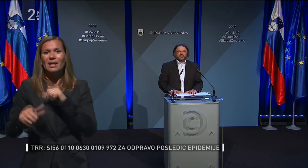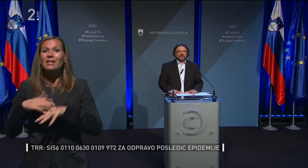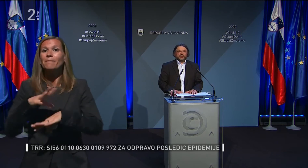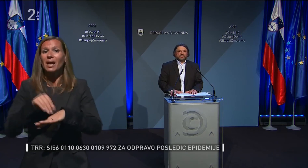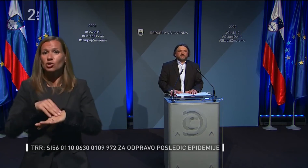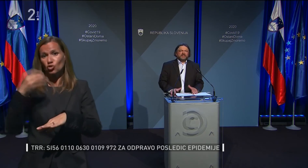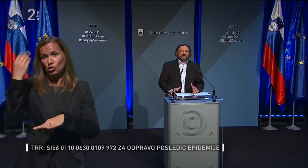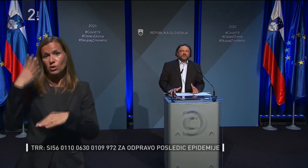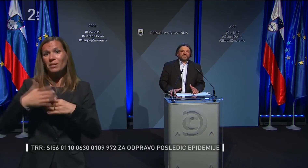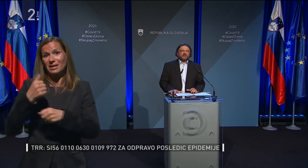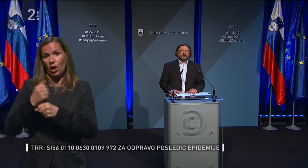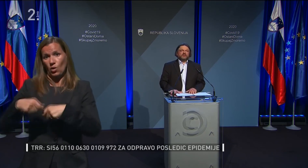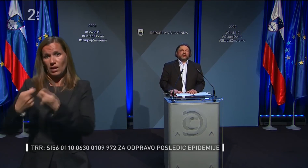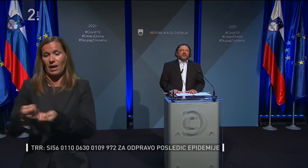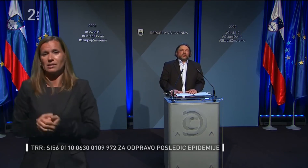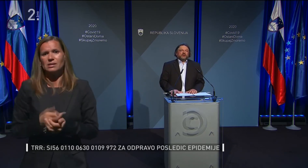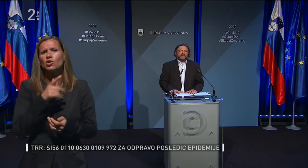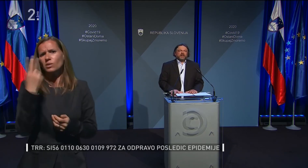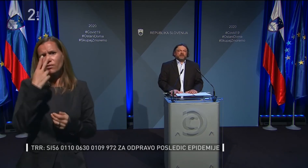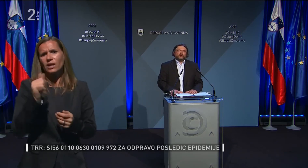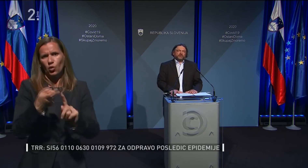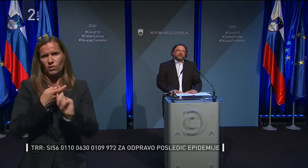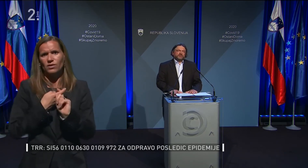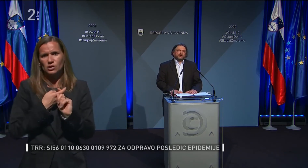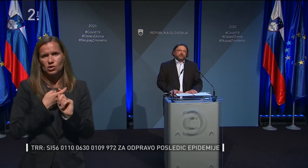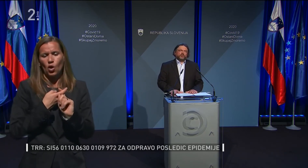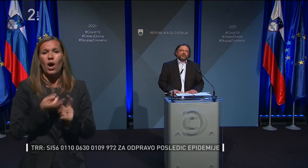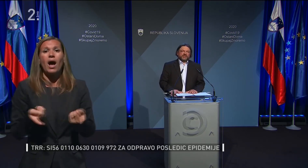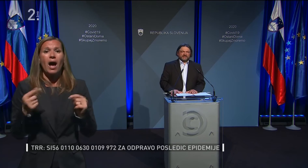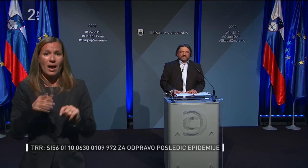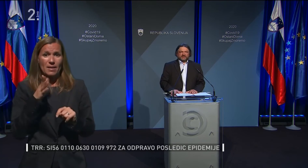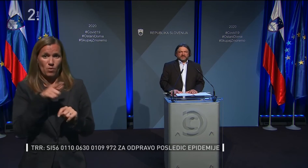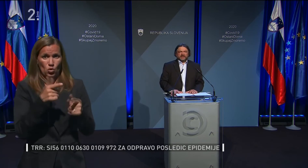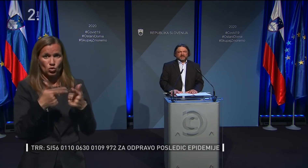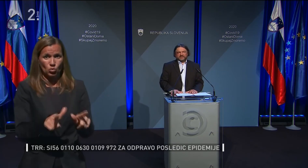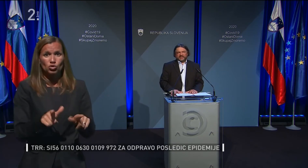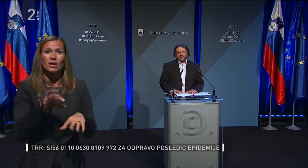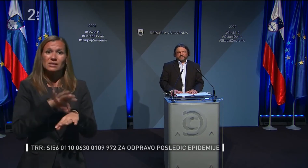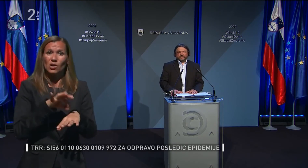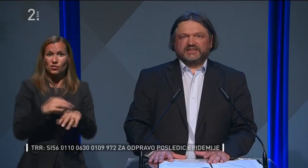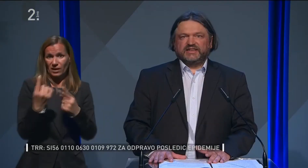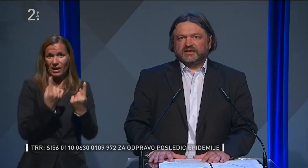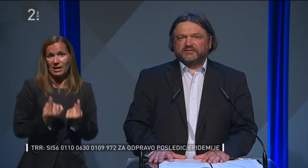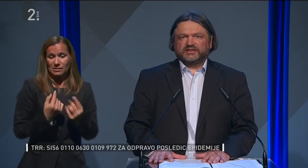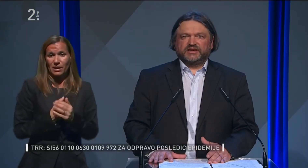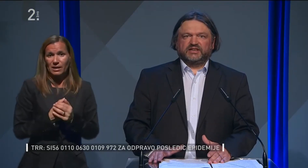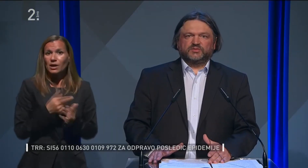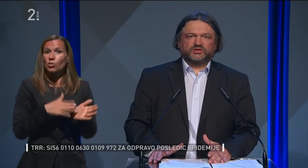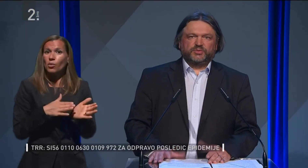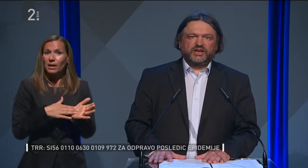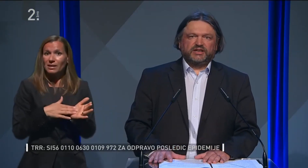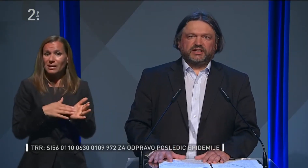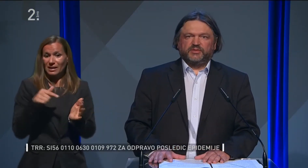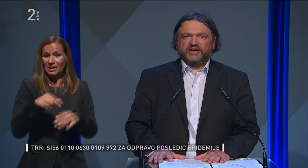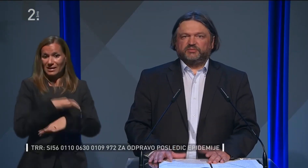delodajalco. Seveda je to odvisno od tega ali bodo to dopuščale zdravstvene razmire. Torej teden, v katerega